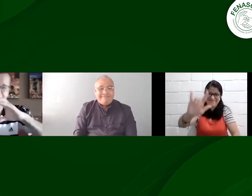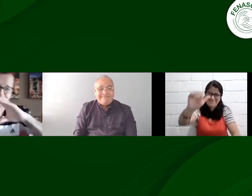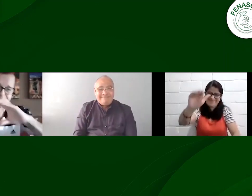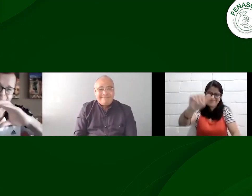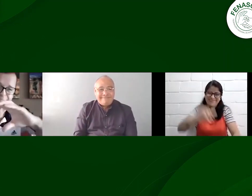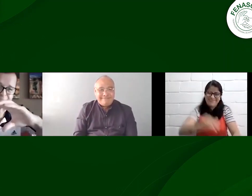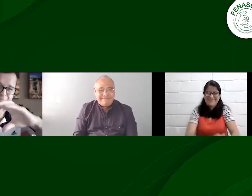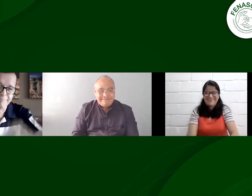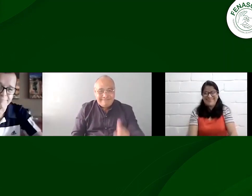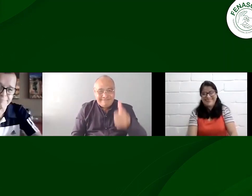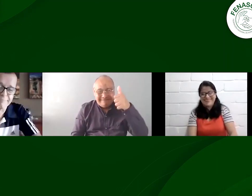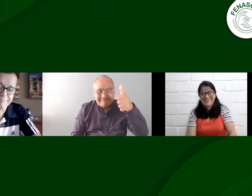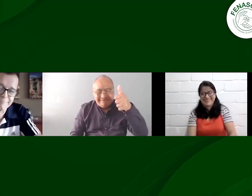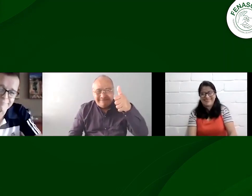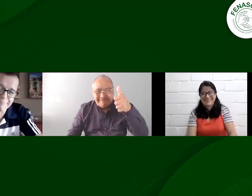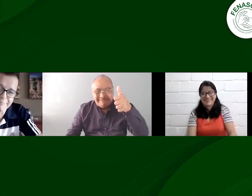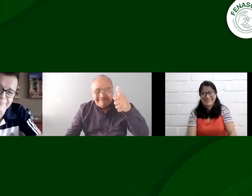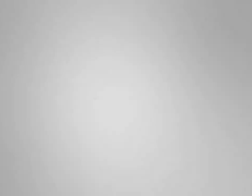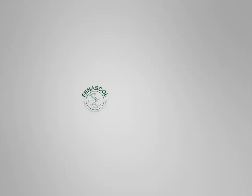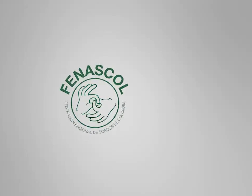saludo un abrazo los quiero mucho adiós